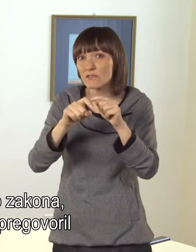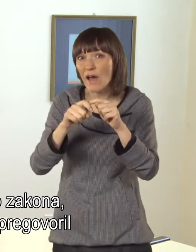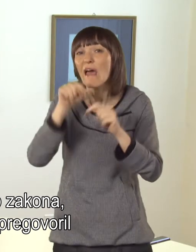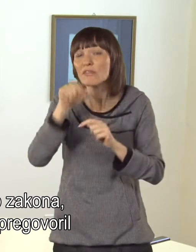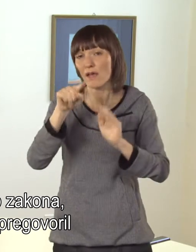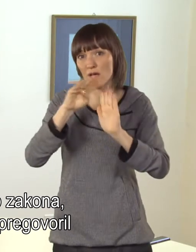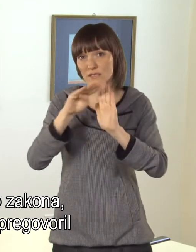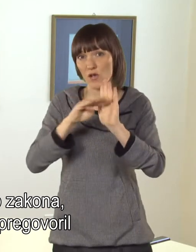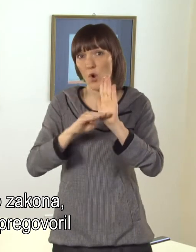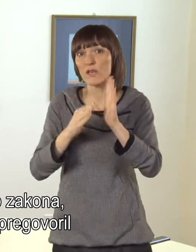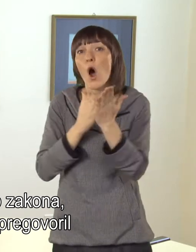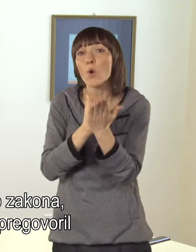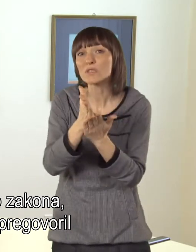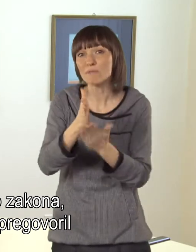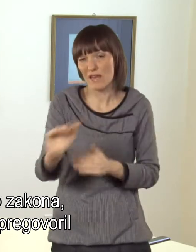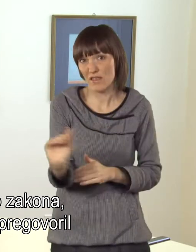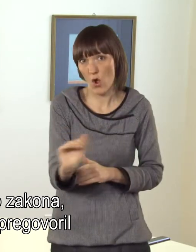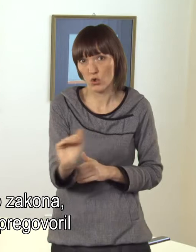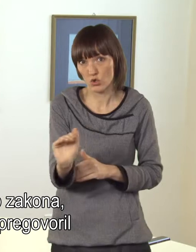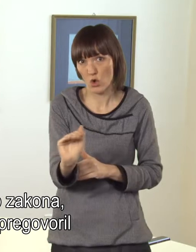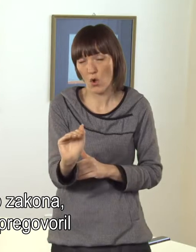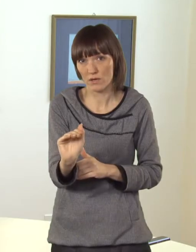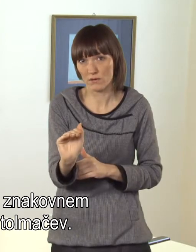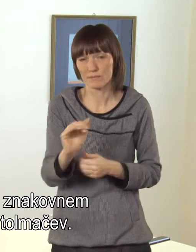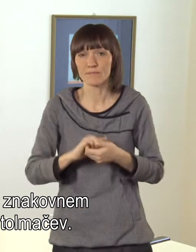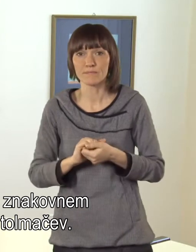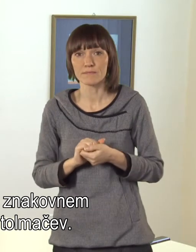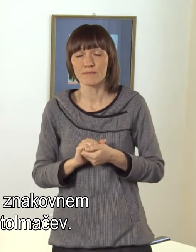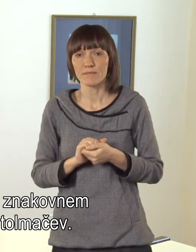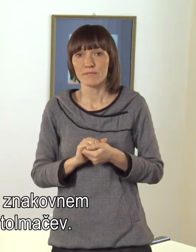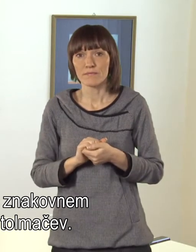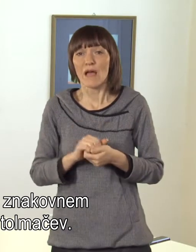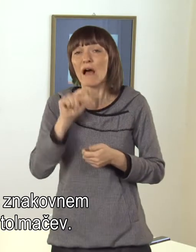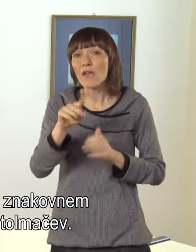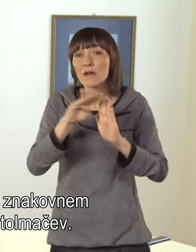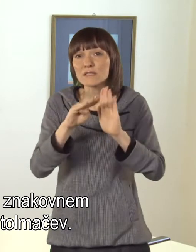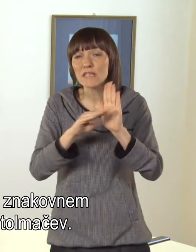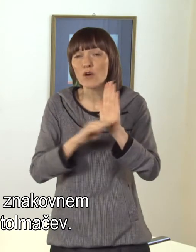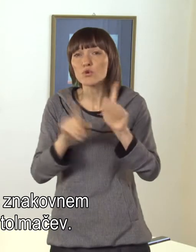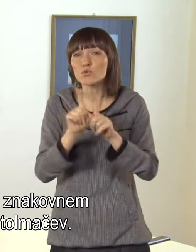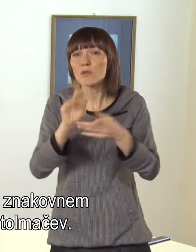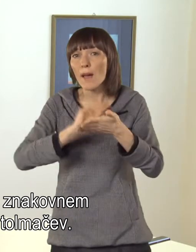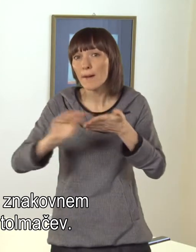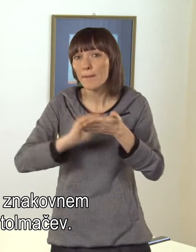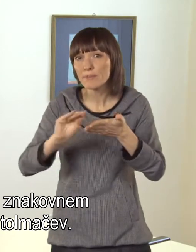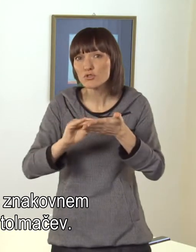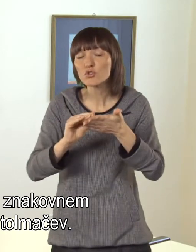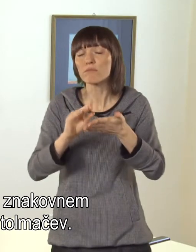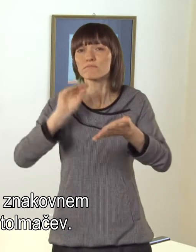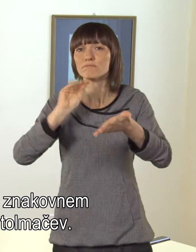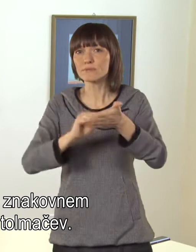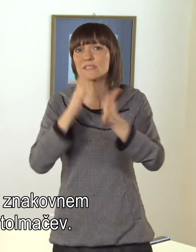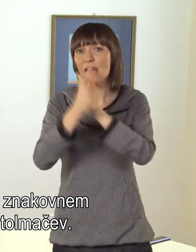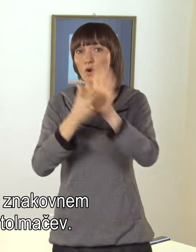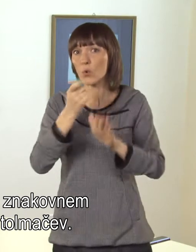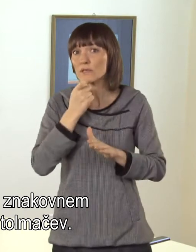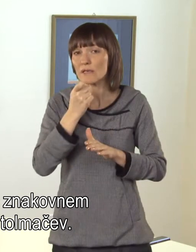zasnovo samega zakona, ker ta zakon je že spregovoril o zgodnji obravnavi, ta zakon je tudi spregovoril o